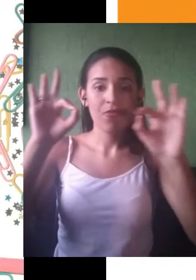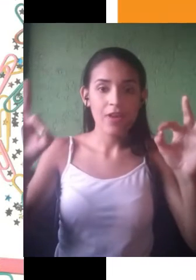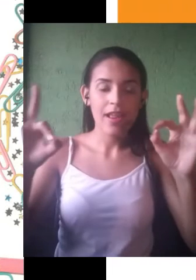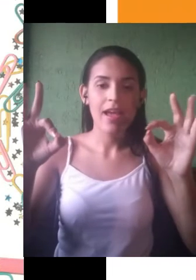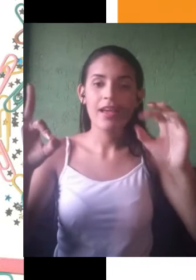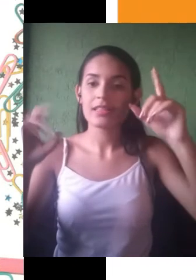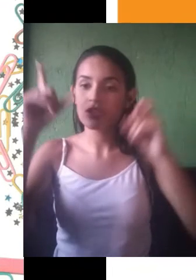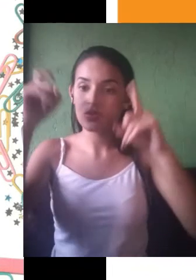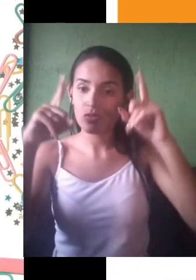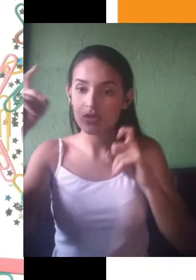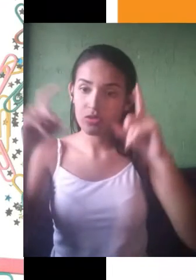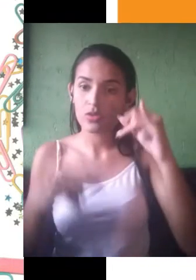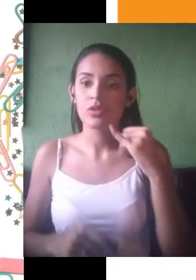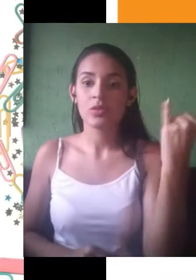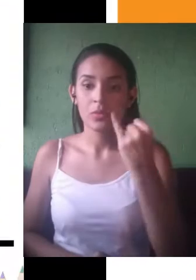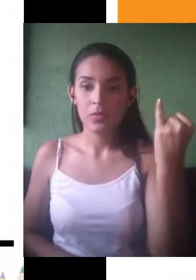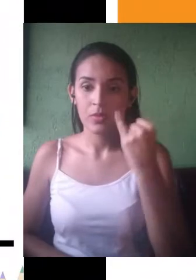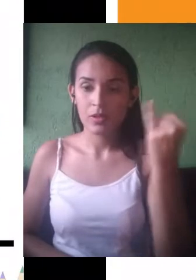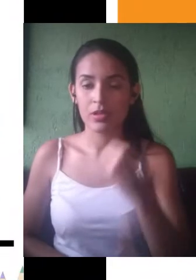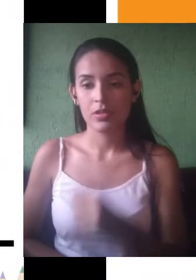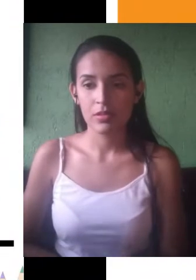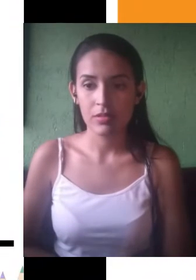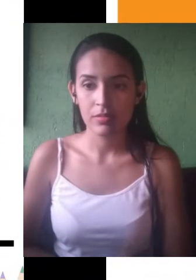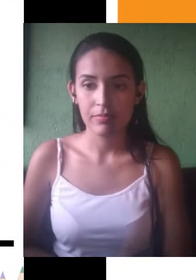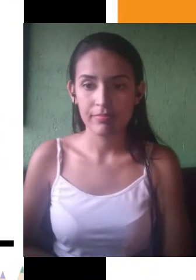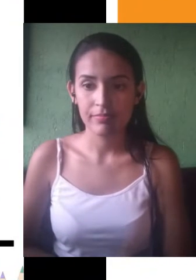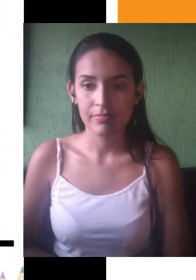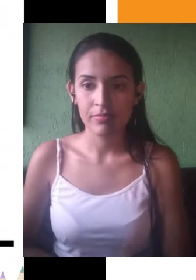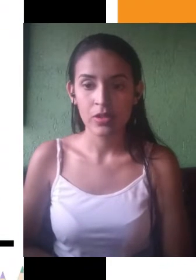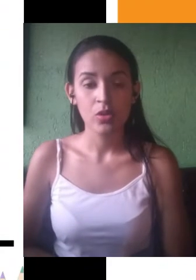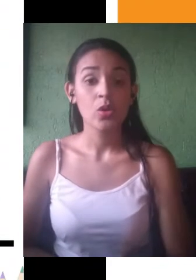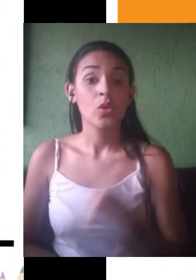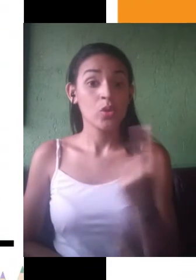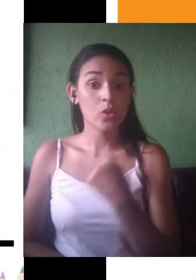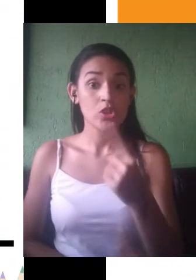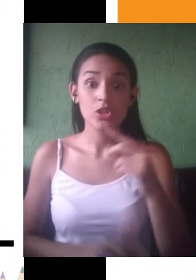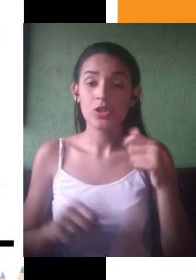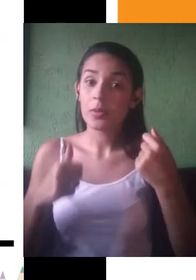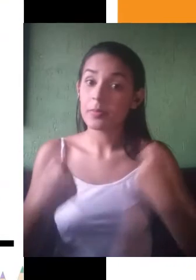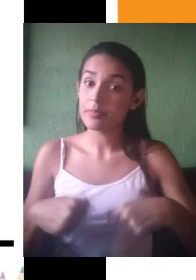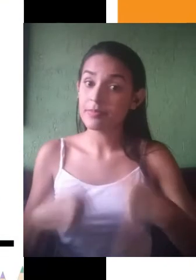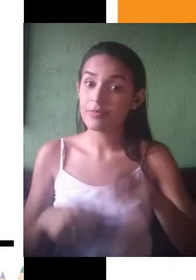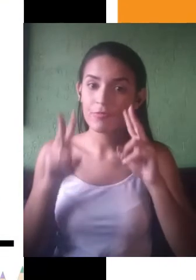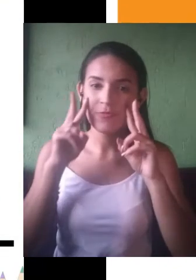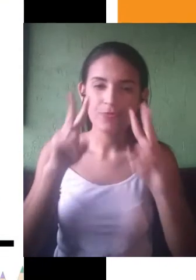relevantes para discutir. Primeira coisa, a gente deve identificar quais são as palavras-chave da proposta